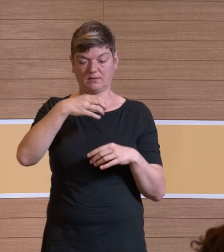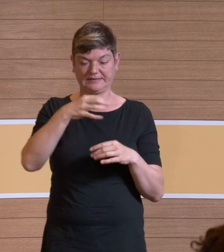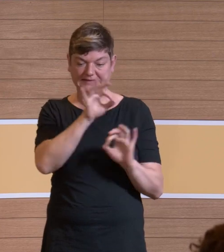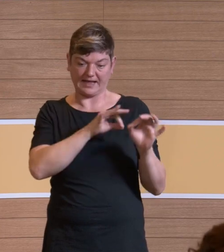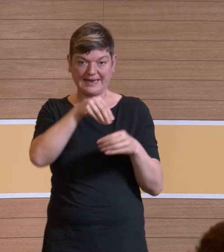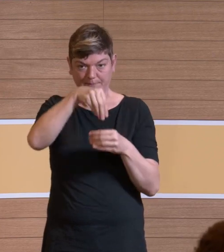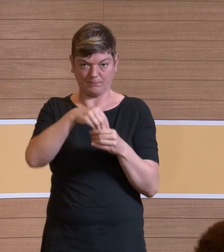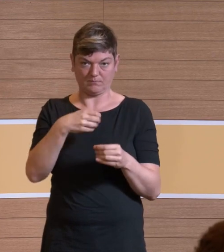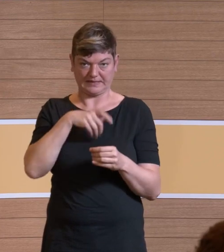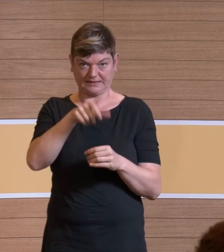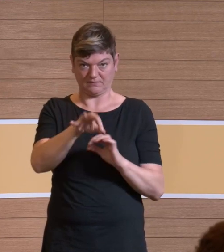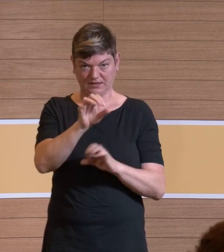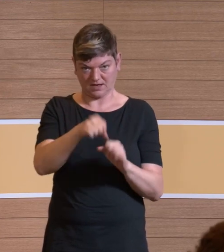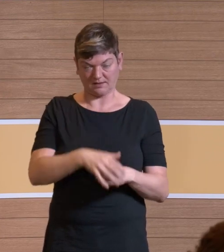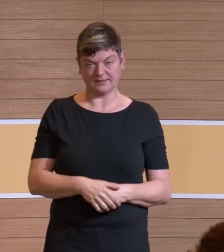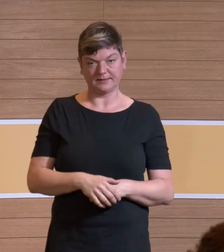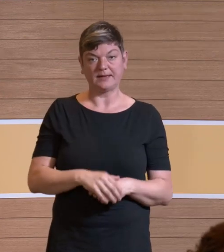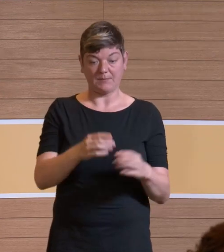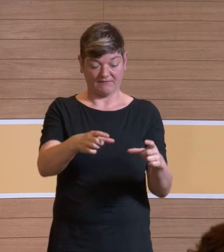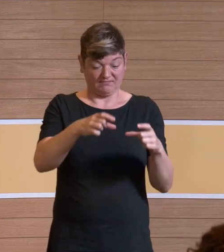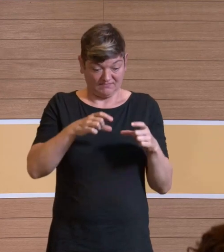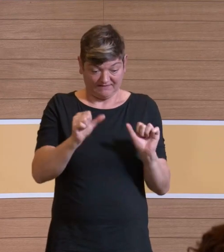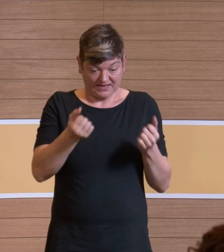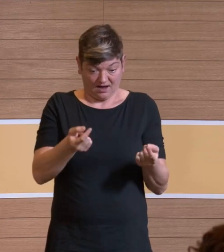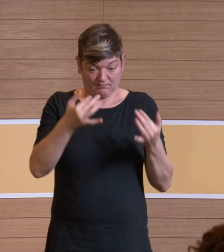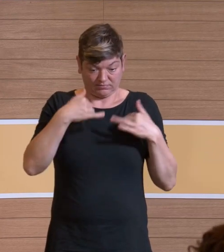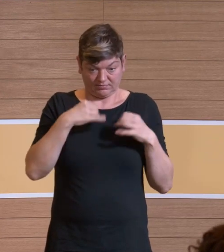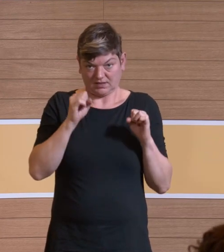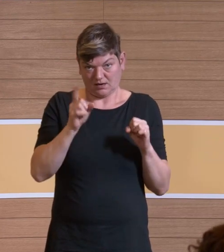Auch gegenüber diesen sind sie exponiert als OP-Personal.